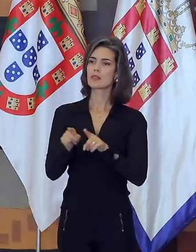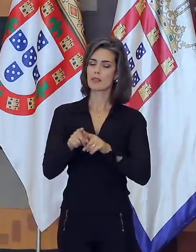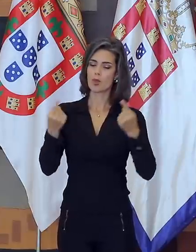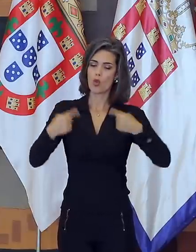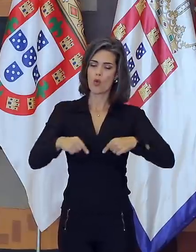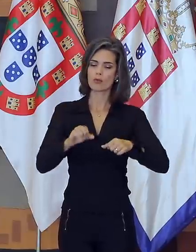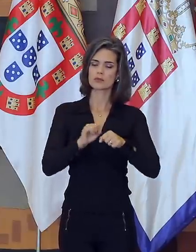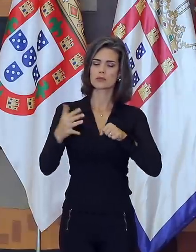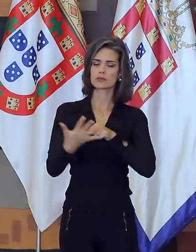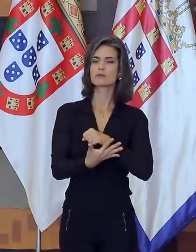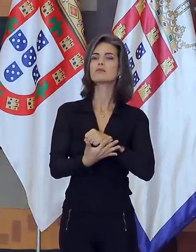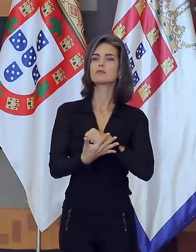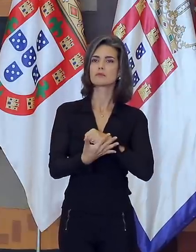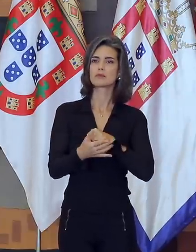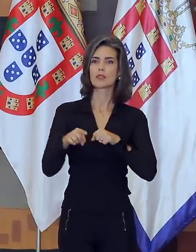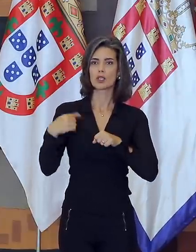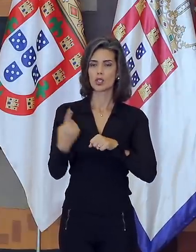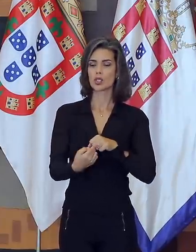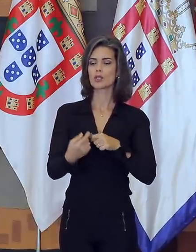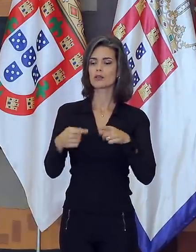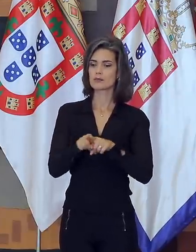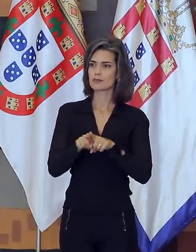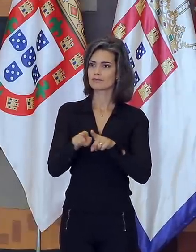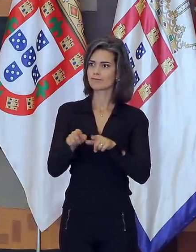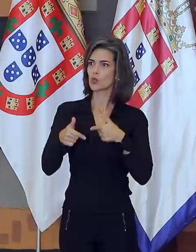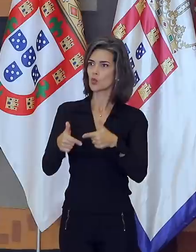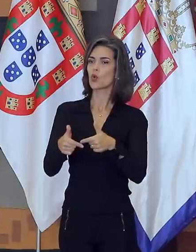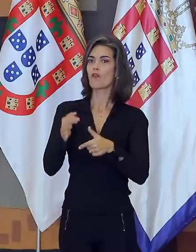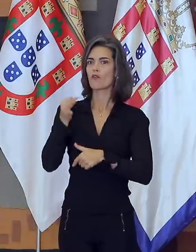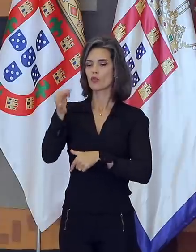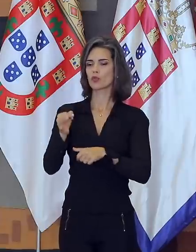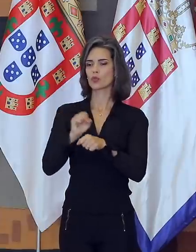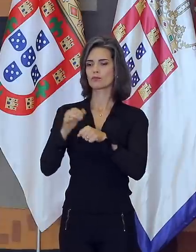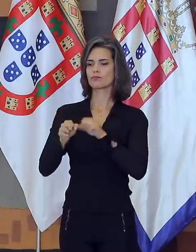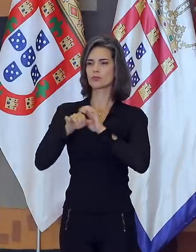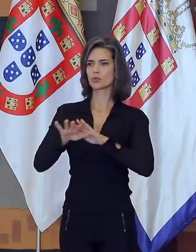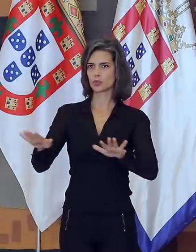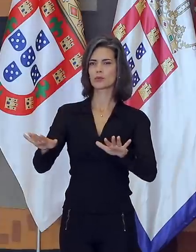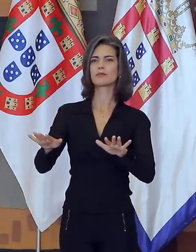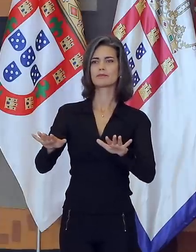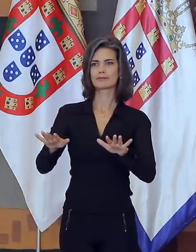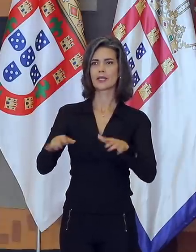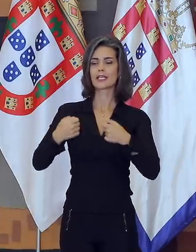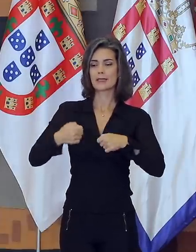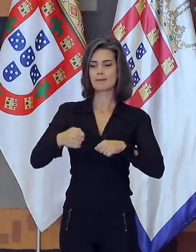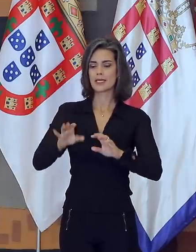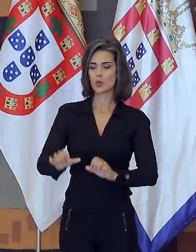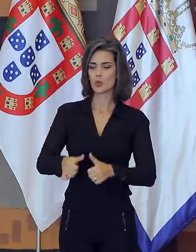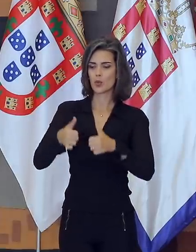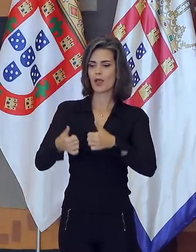-19, ao mesmo tempo em que nos equipamos para enfrentar futuras pandemias, o que pressupõe mais e melhor